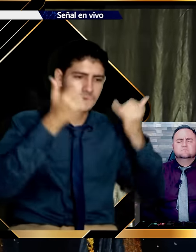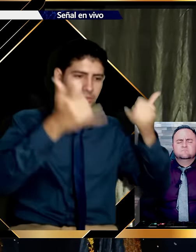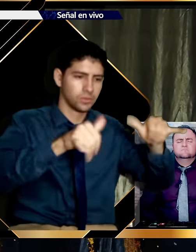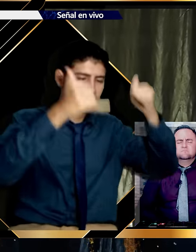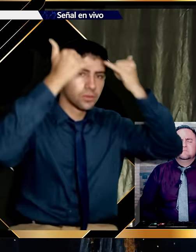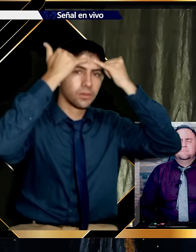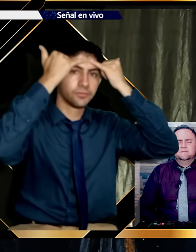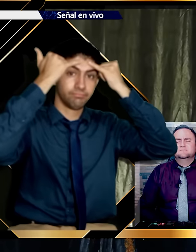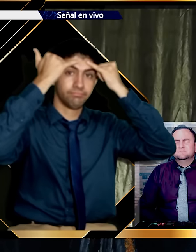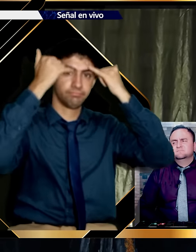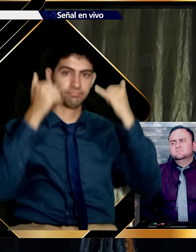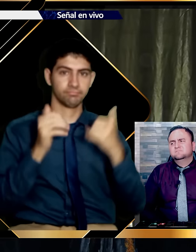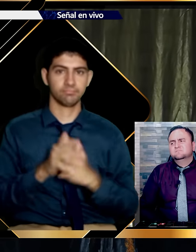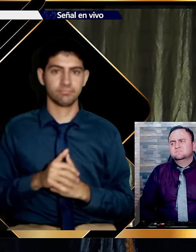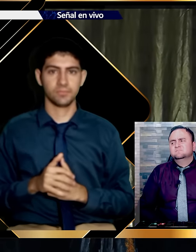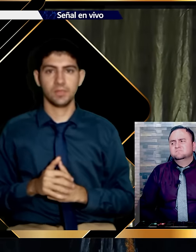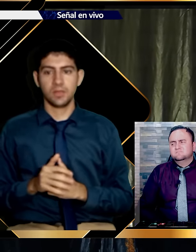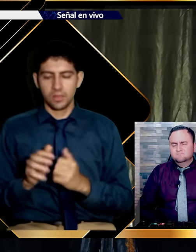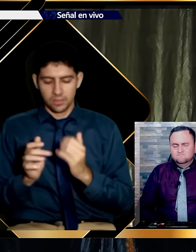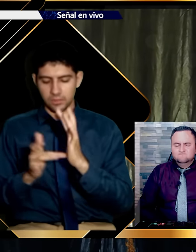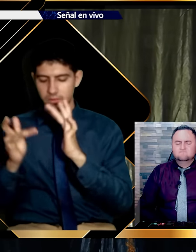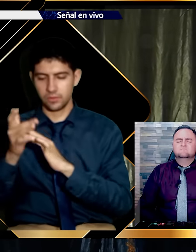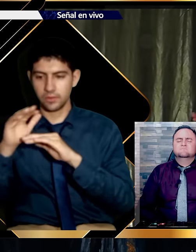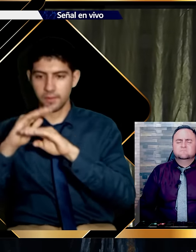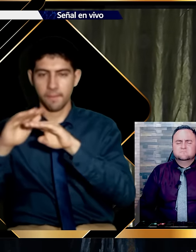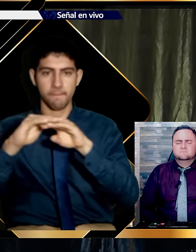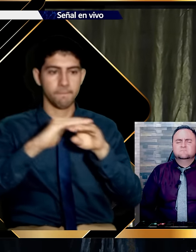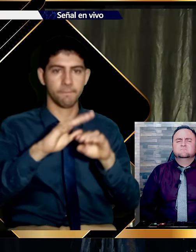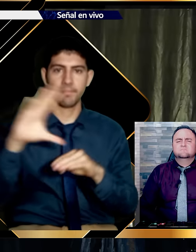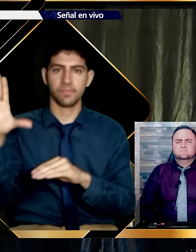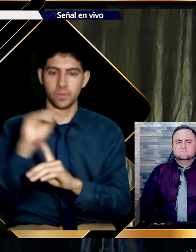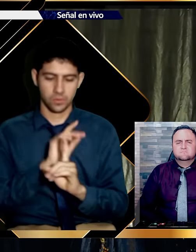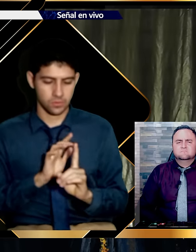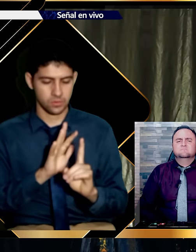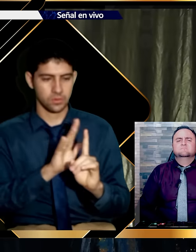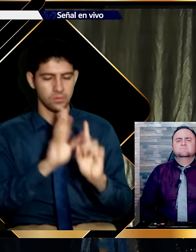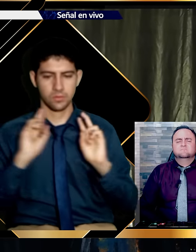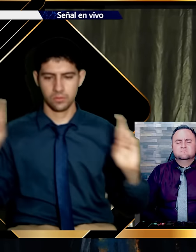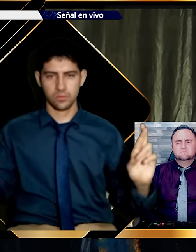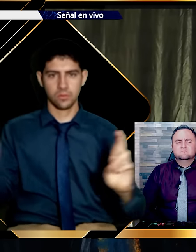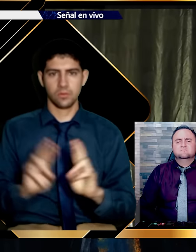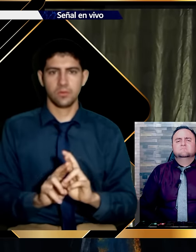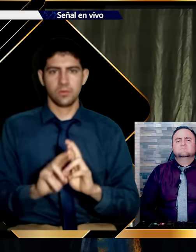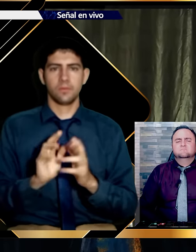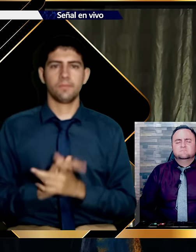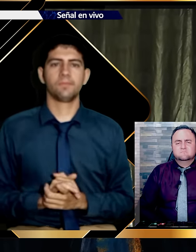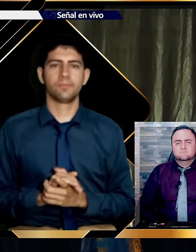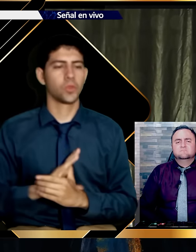la salvación. Jesús un día invita a los doce. Toda la junta a reunión.